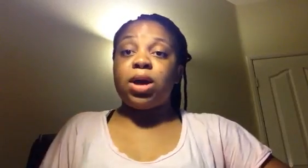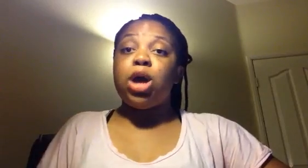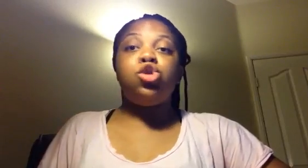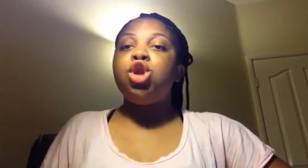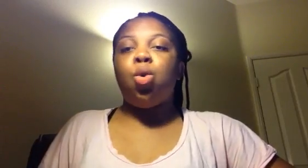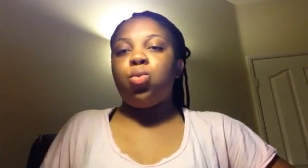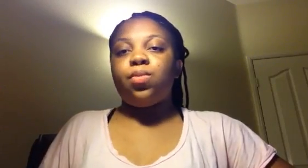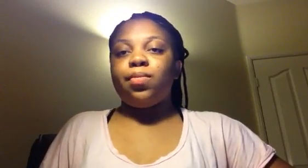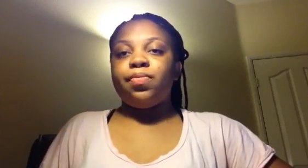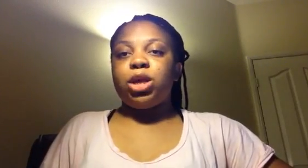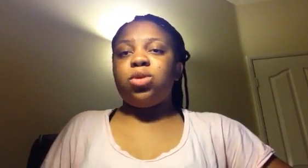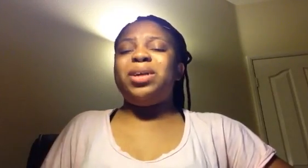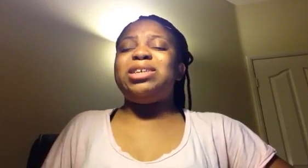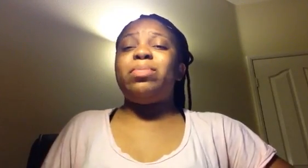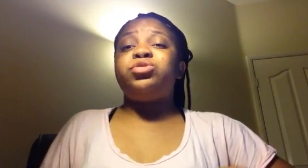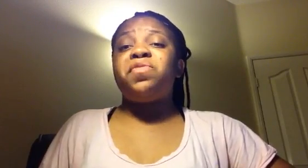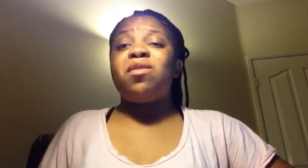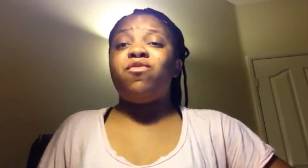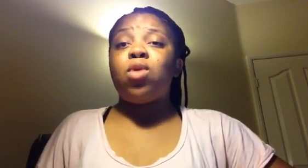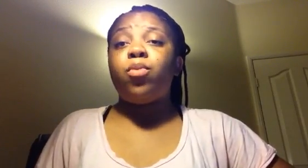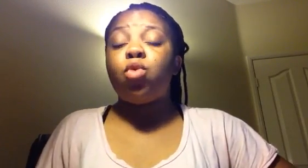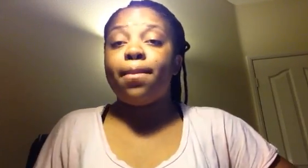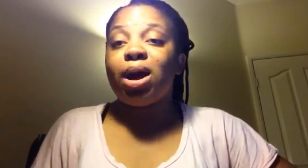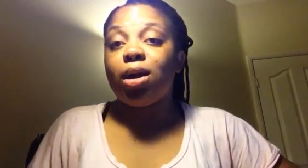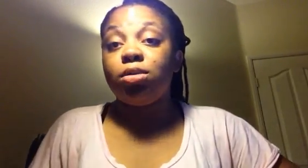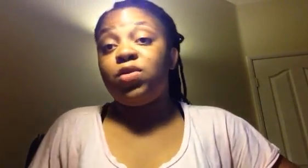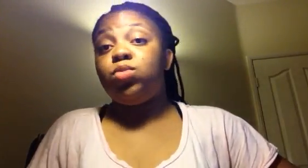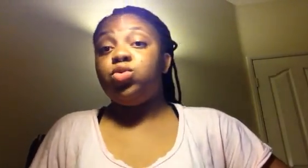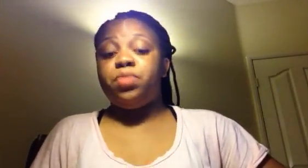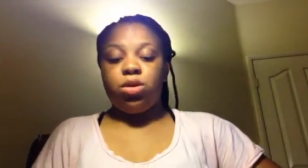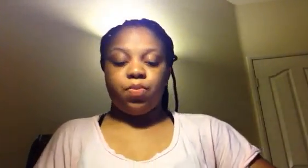'Africa. No! Ils sont partis là pour se faire voir. Point barre. Voilà mon opinion.